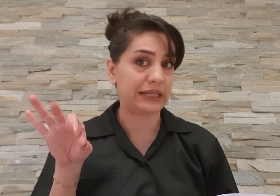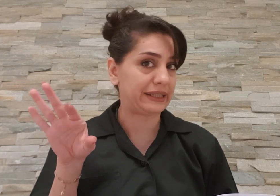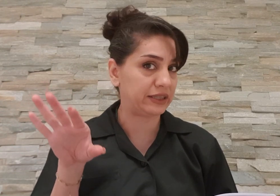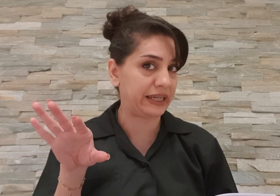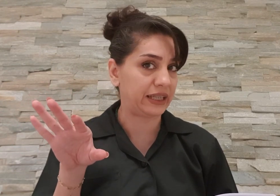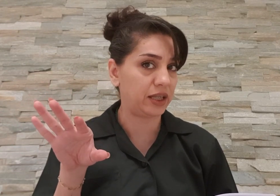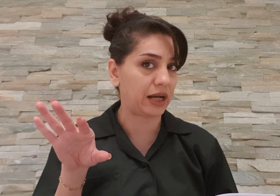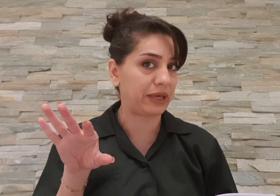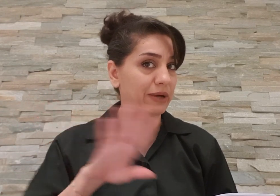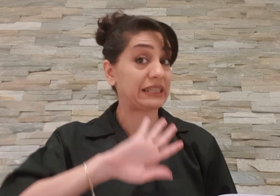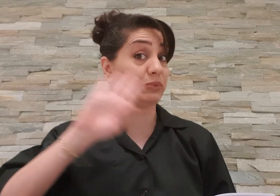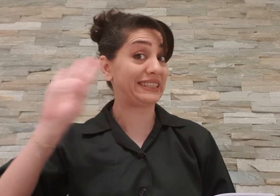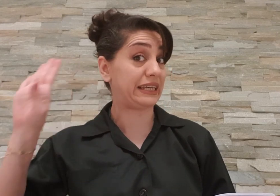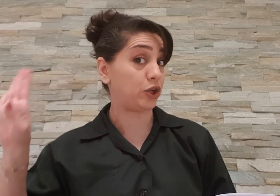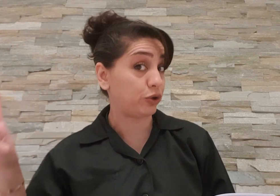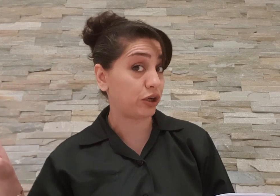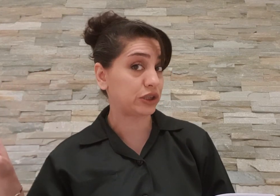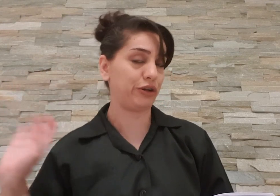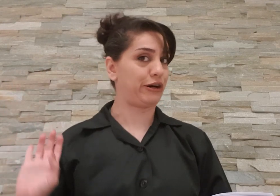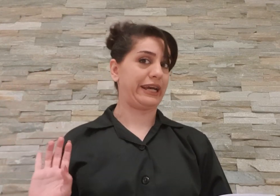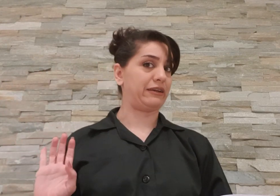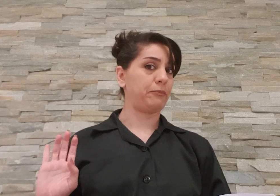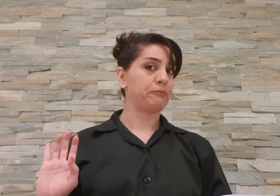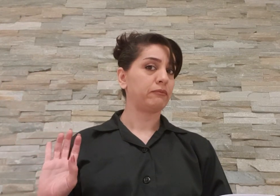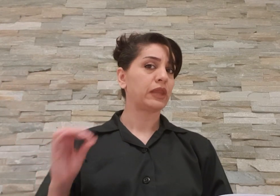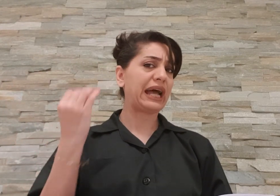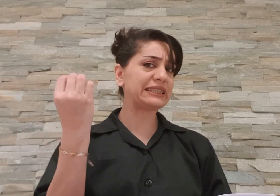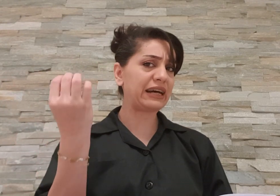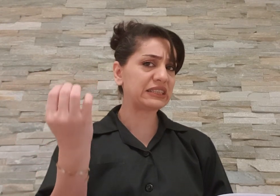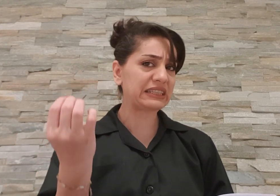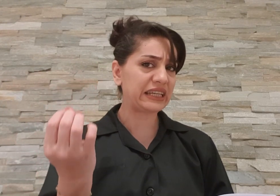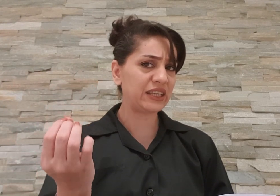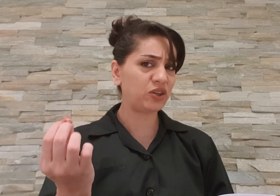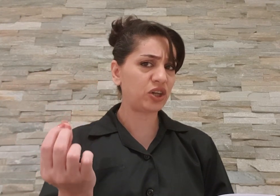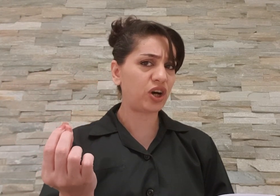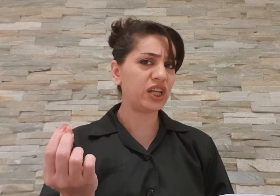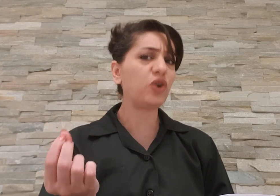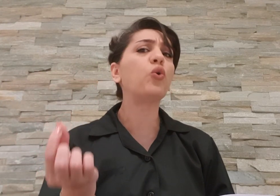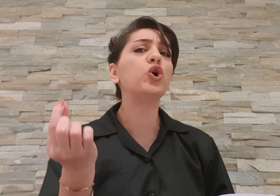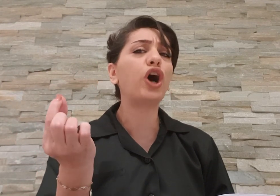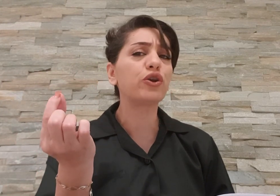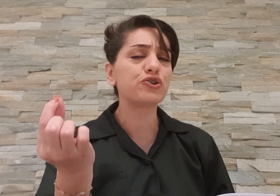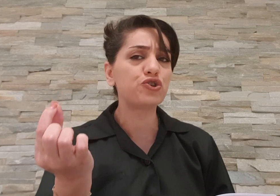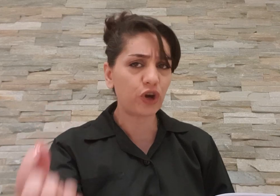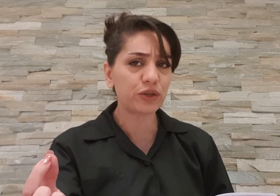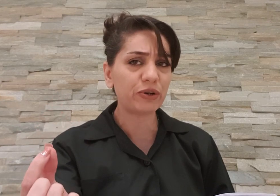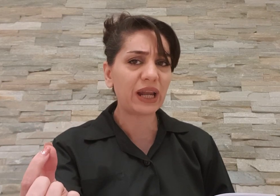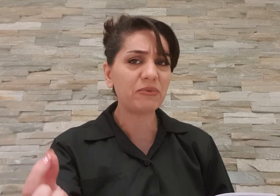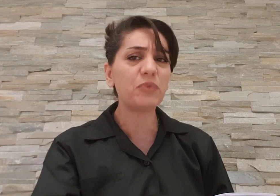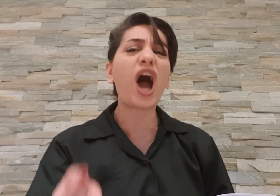از نحاظ تکنیکی دارم میگم و اصلا به سناریوی داستان کار ندارم از نحاظ تکنیکی کاری خدا رو شکر میکنم که ما